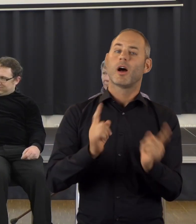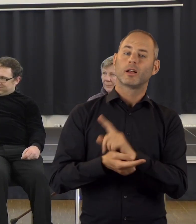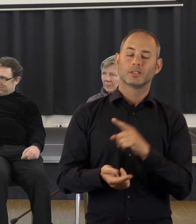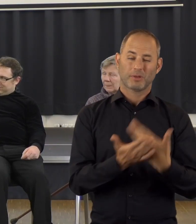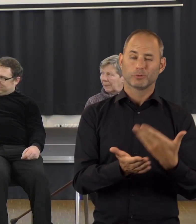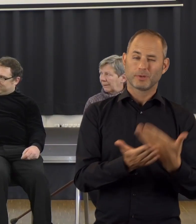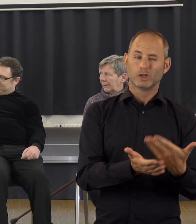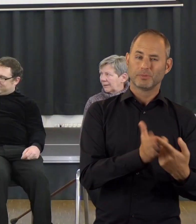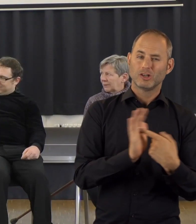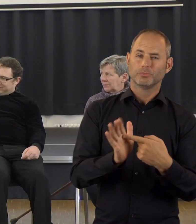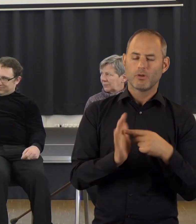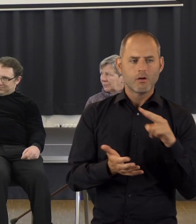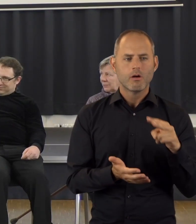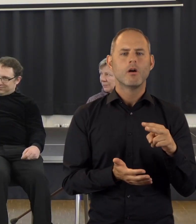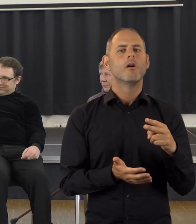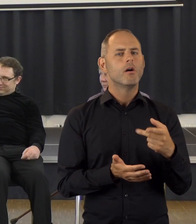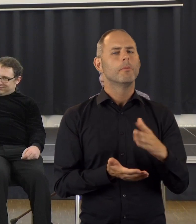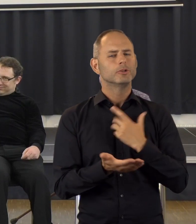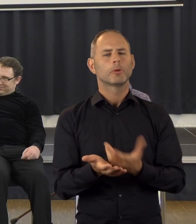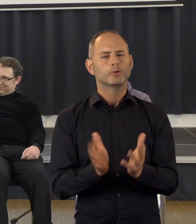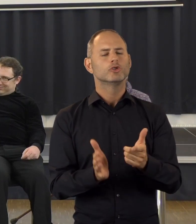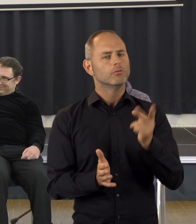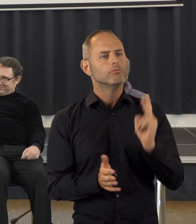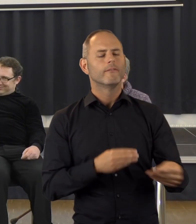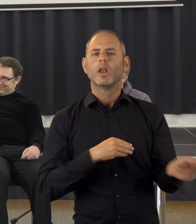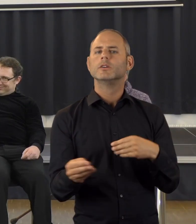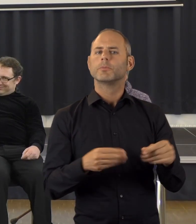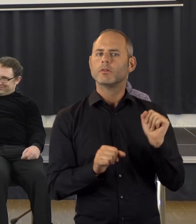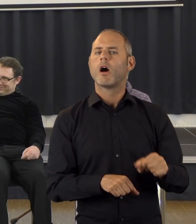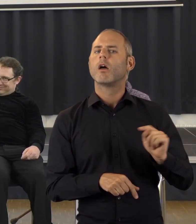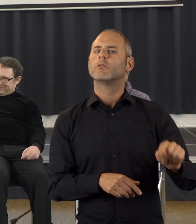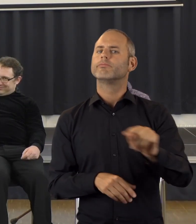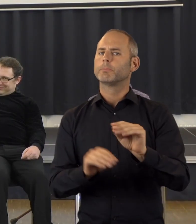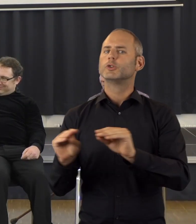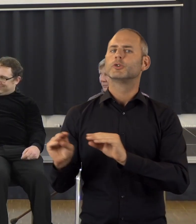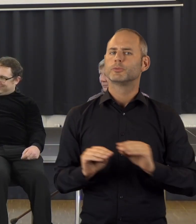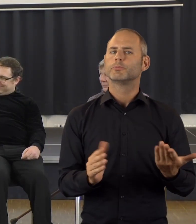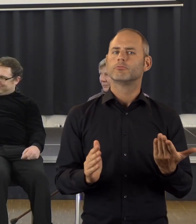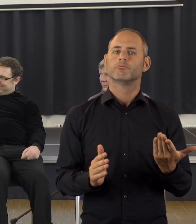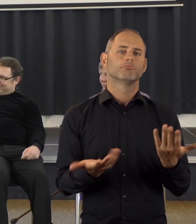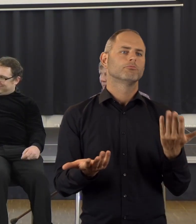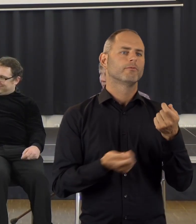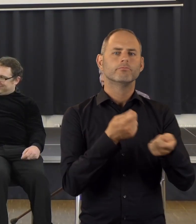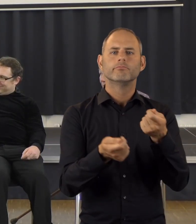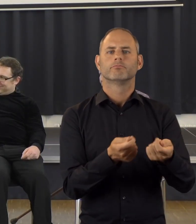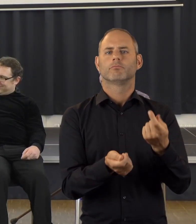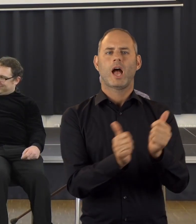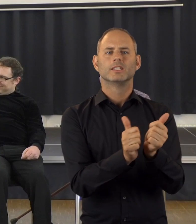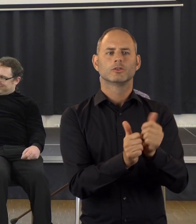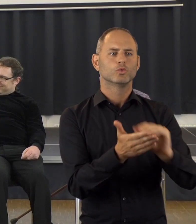Andererseits machten die Beispiele ebenso klar, wie flexibel das persönliche Budget eingesetzt werden kann, etwa zur Finanzierung einer Assistenz in